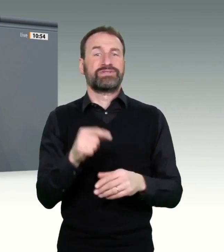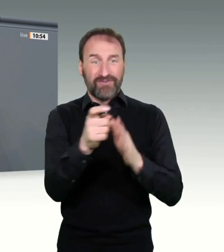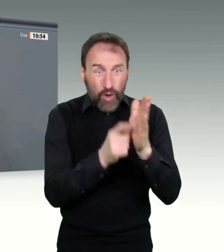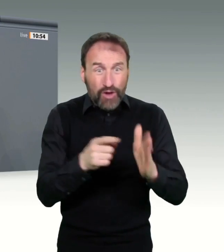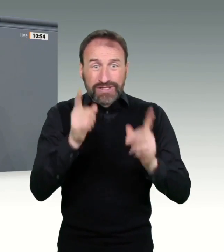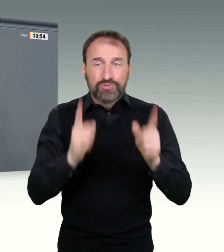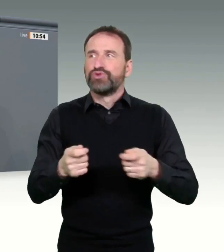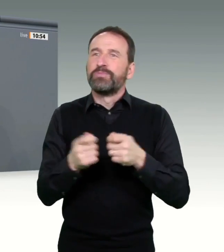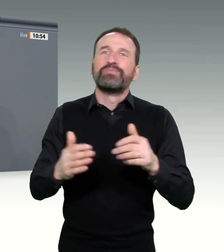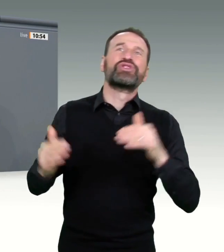sofort.